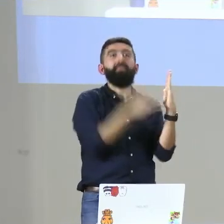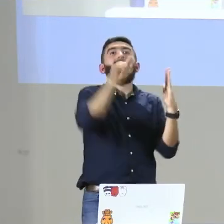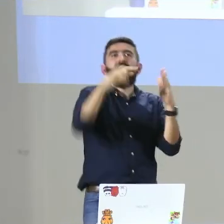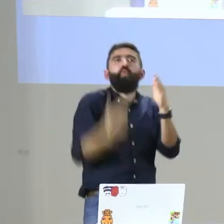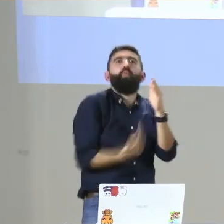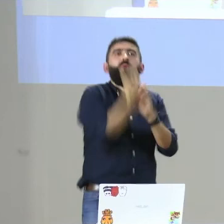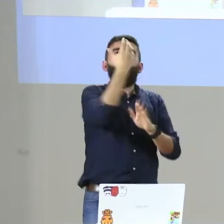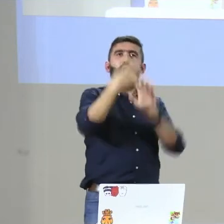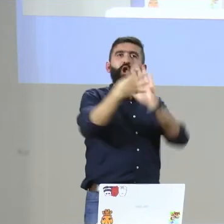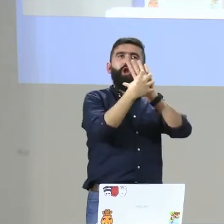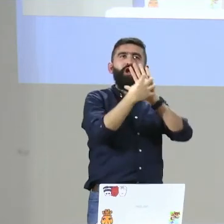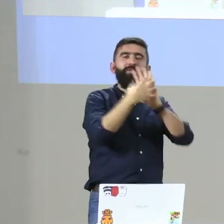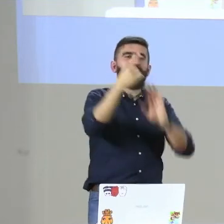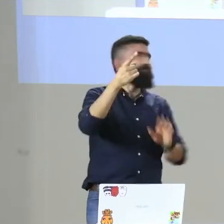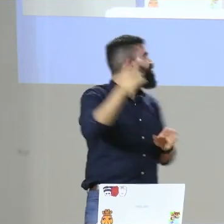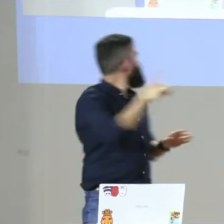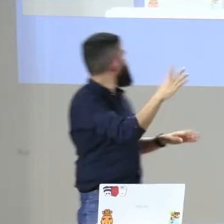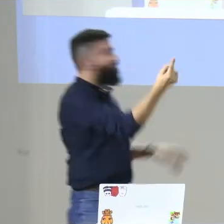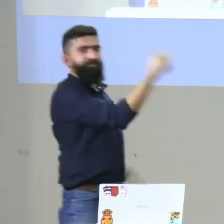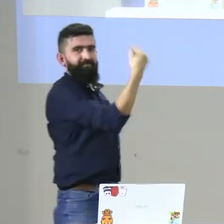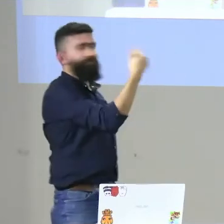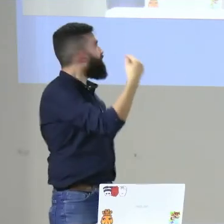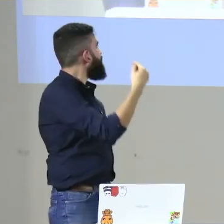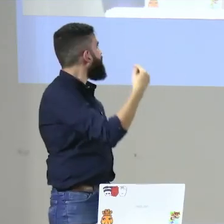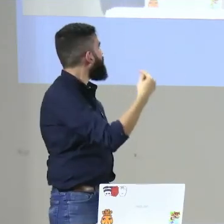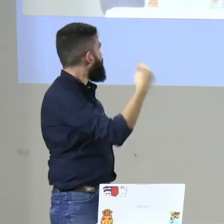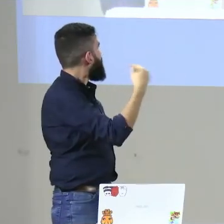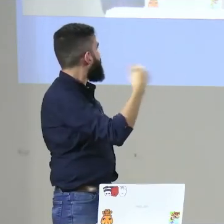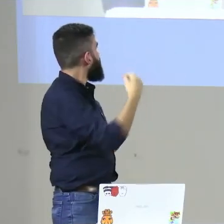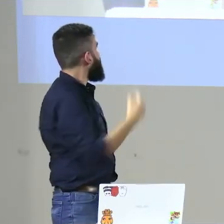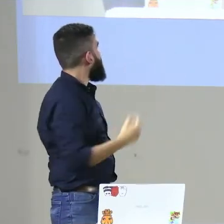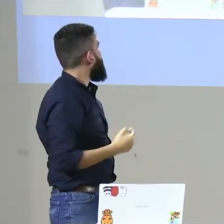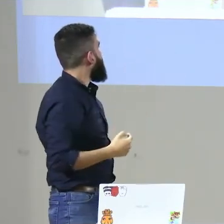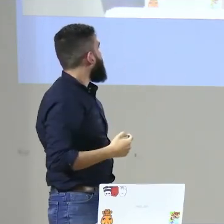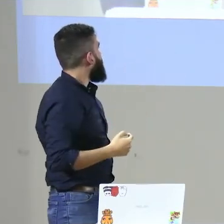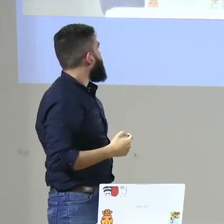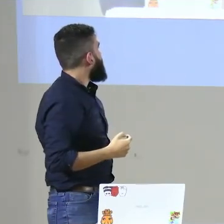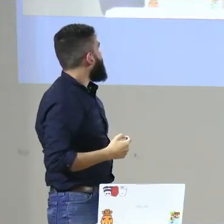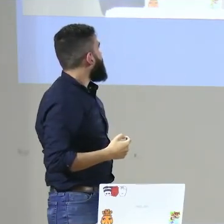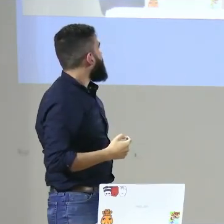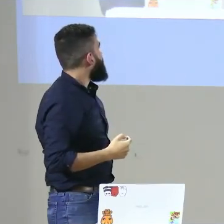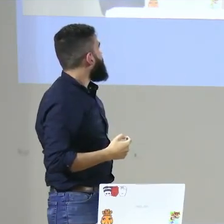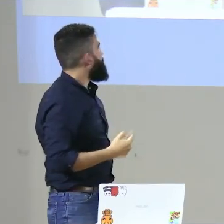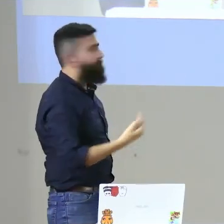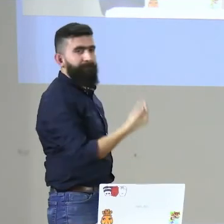postproducción de lo mismo y del mismo y ya después irá a una publicación en la página web, me la puedes devolver por favor,